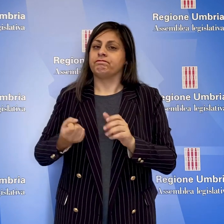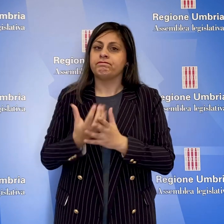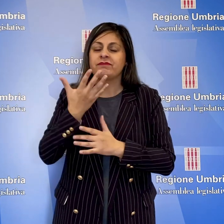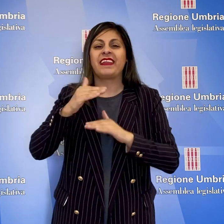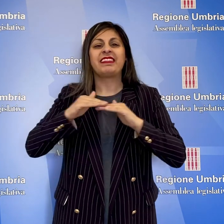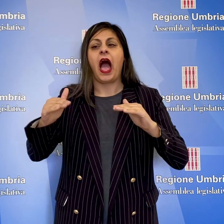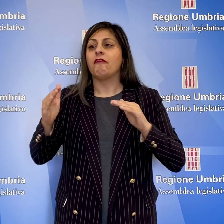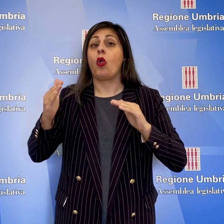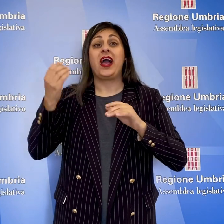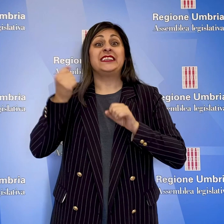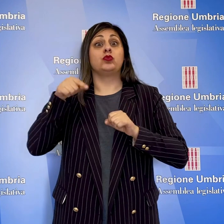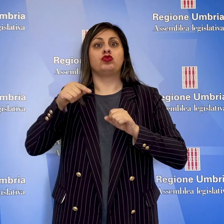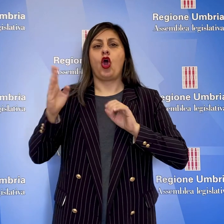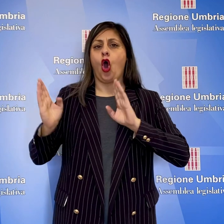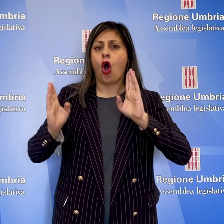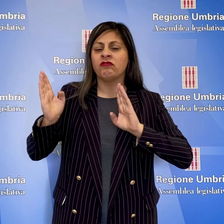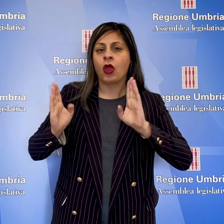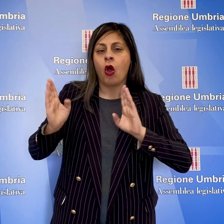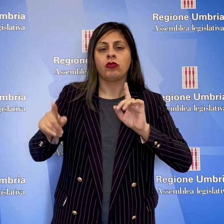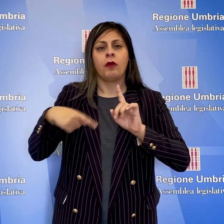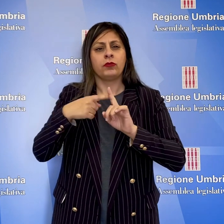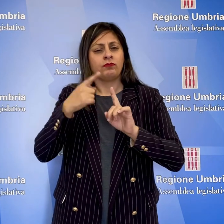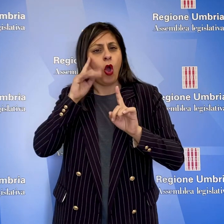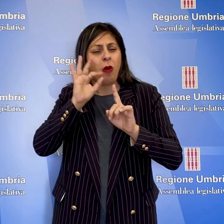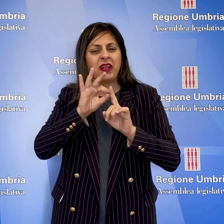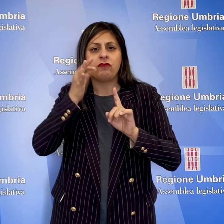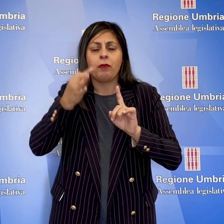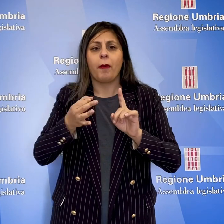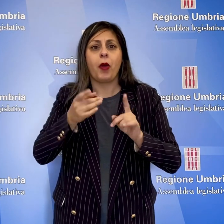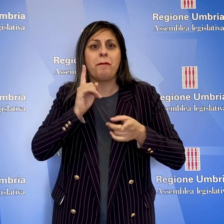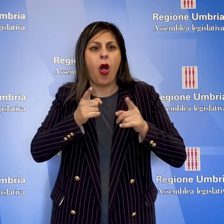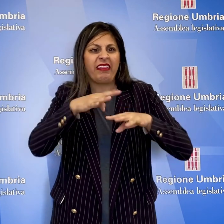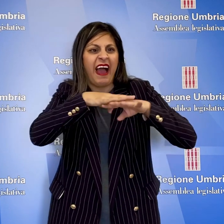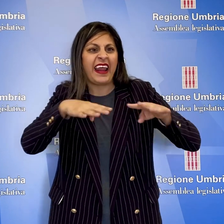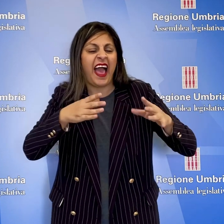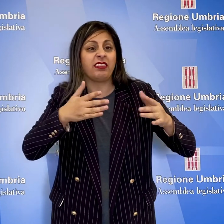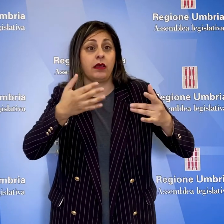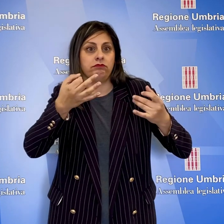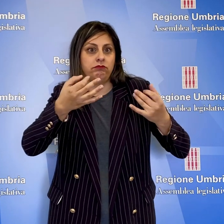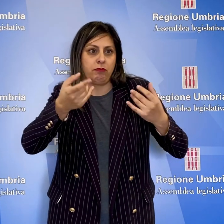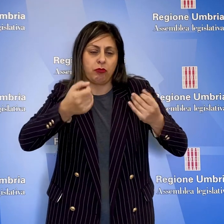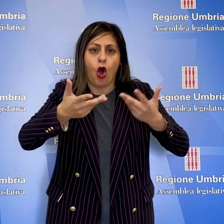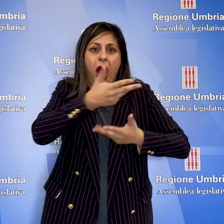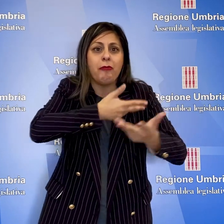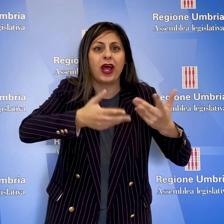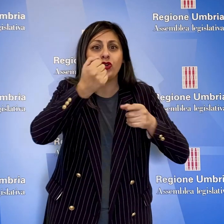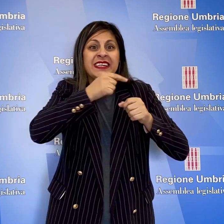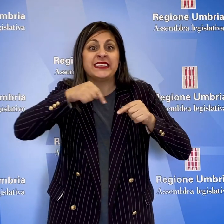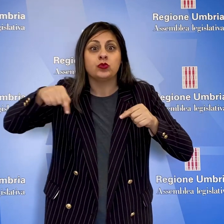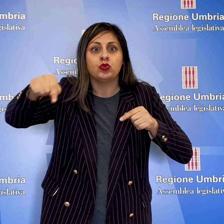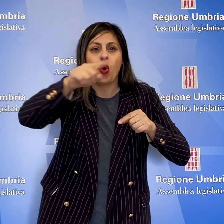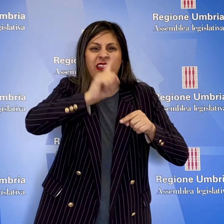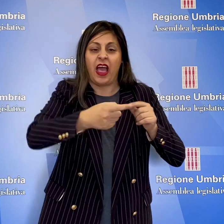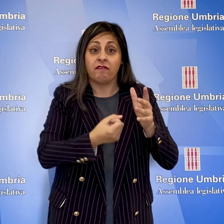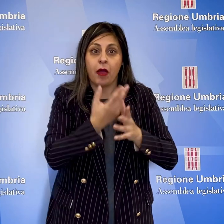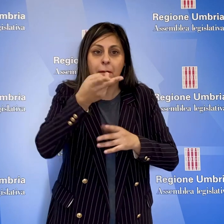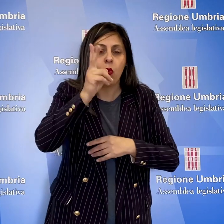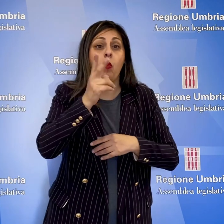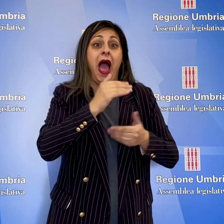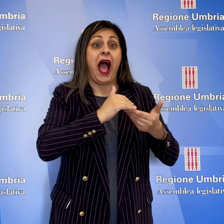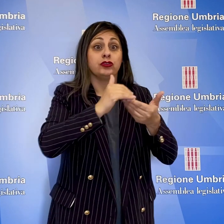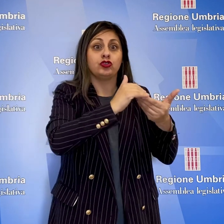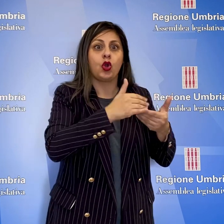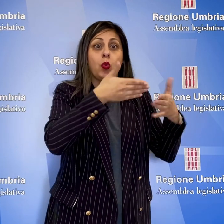tavoli di confronto istituzionale e consolidare così una politica di rete di collaborazione stretta fra le istituzioni, le